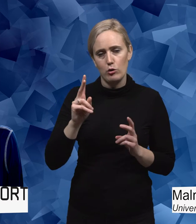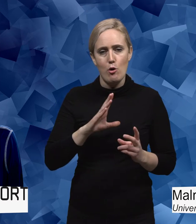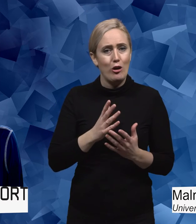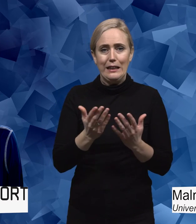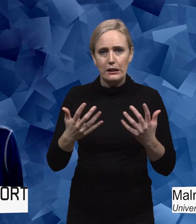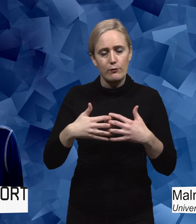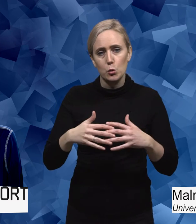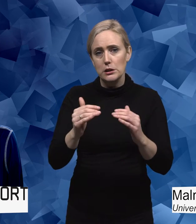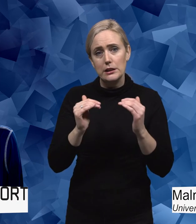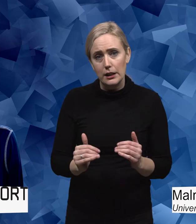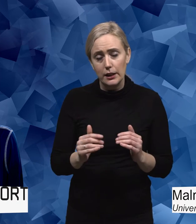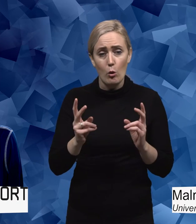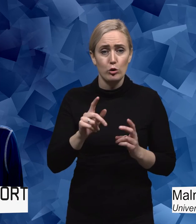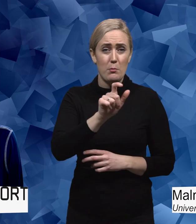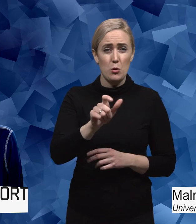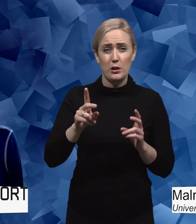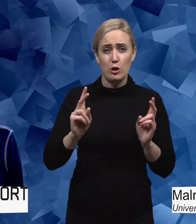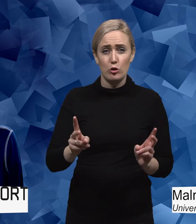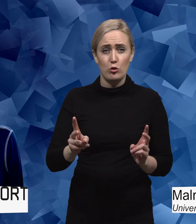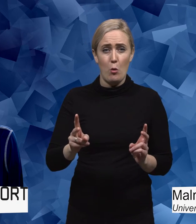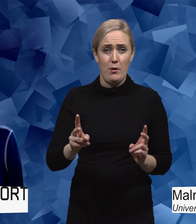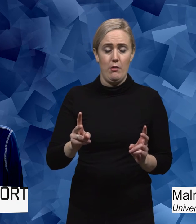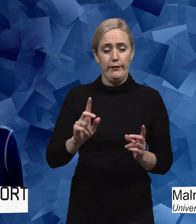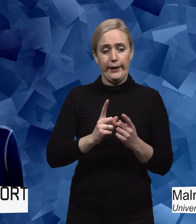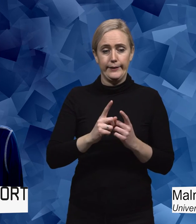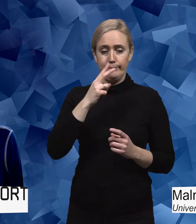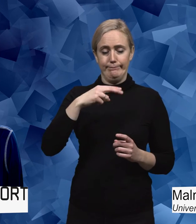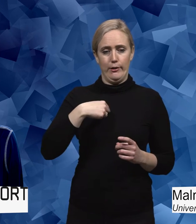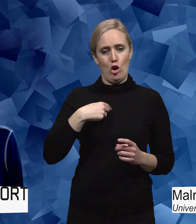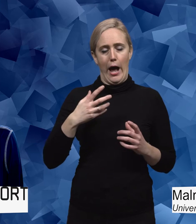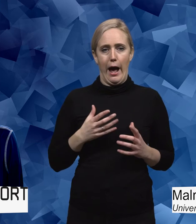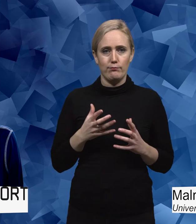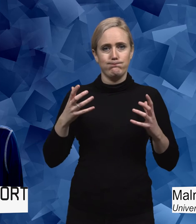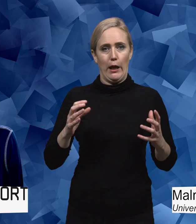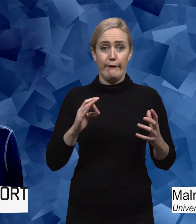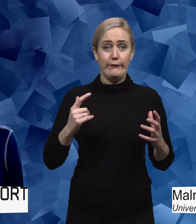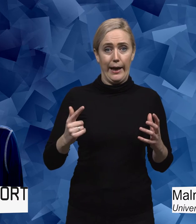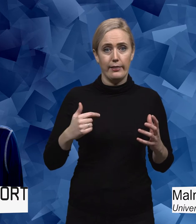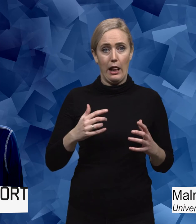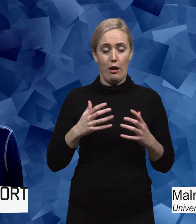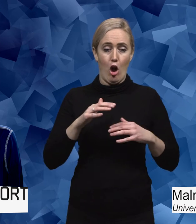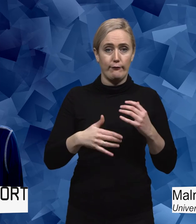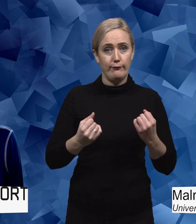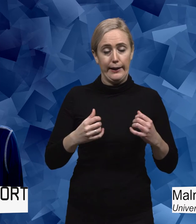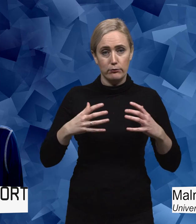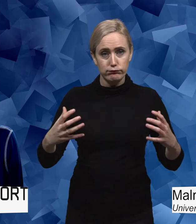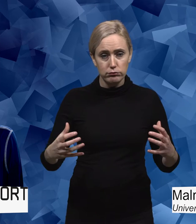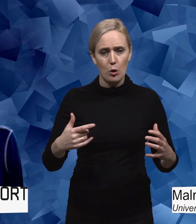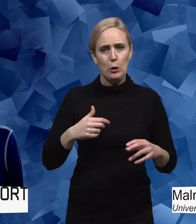också forskning kring personer som identifierar sig själva som överviktiga eller feta som också tycker att just det här med tävlingarna och det att det blir